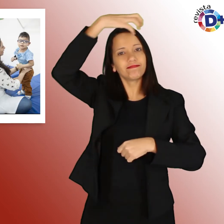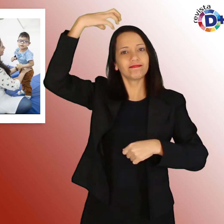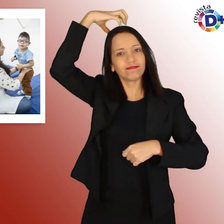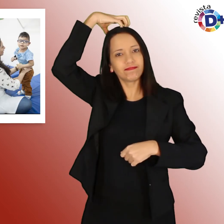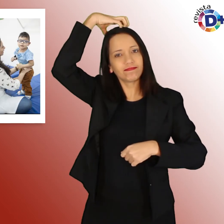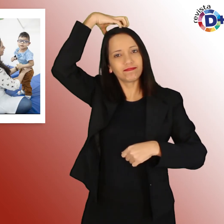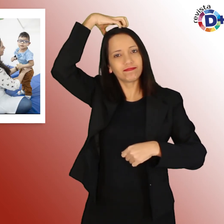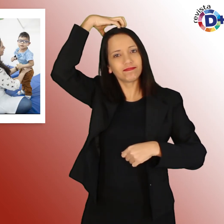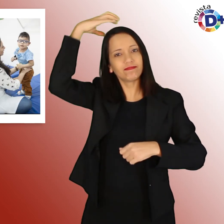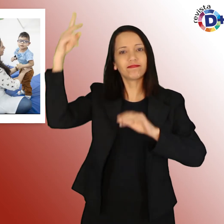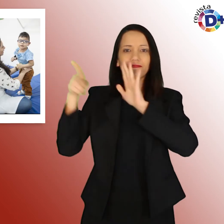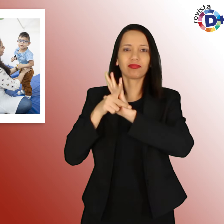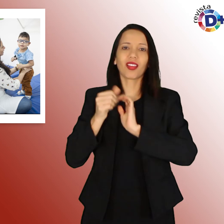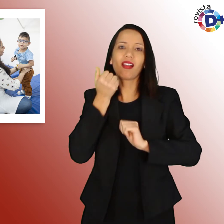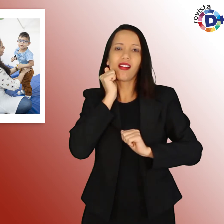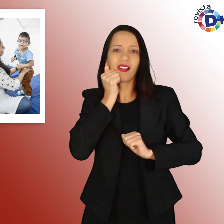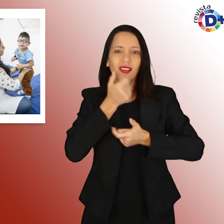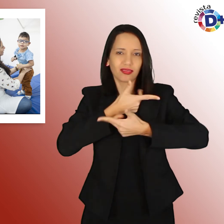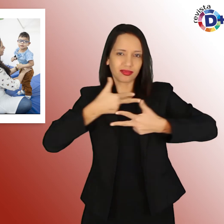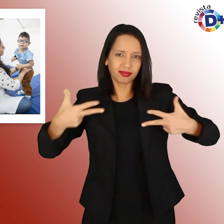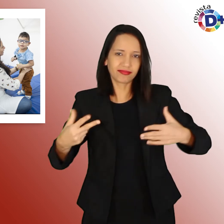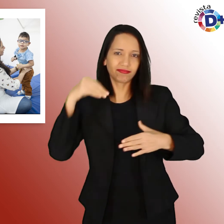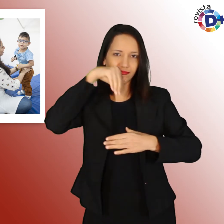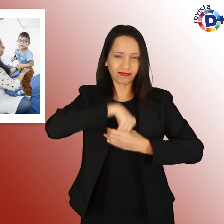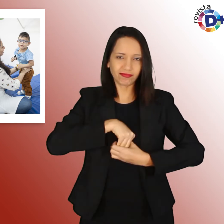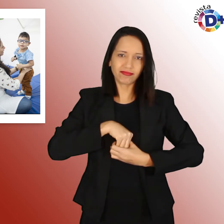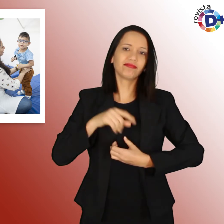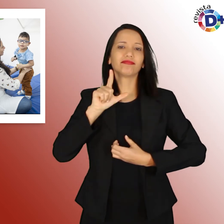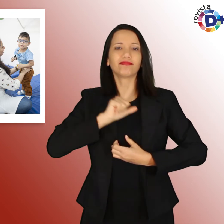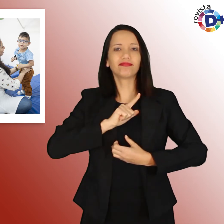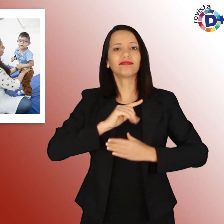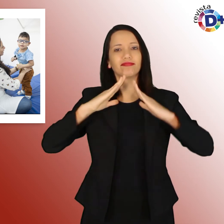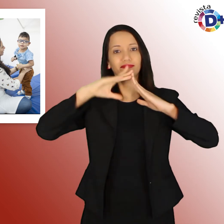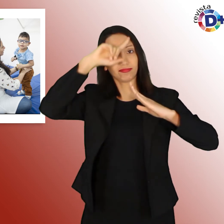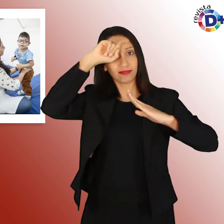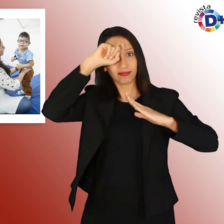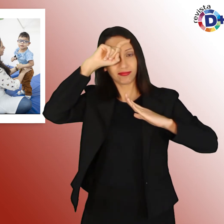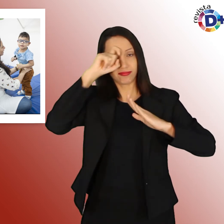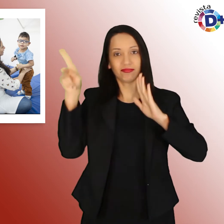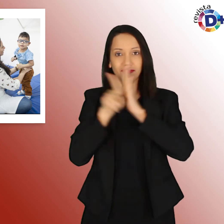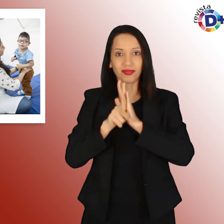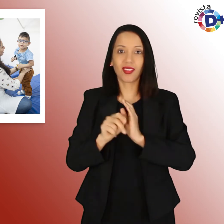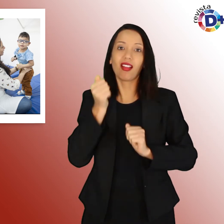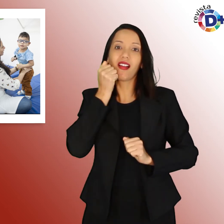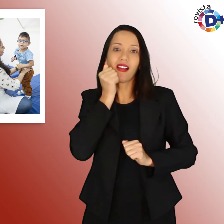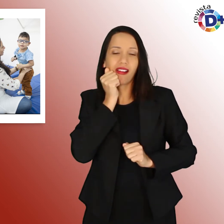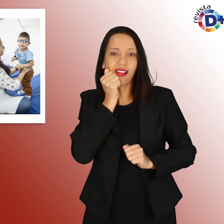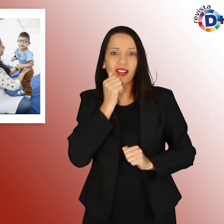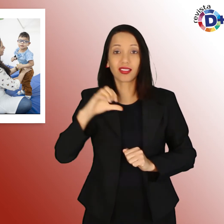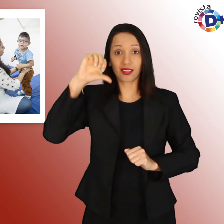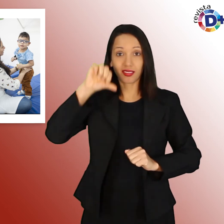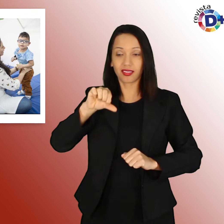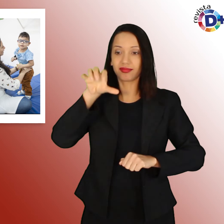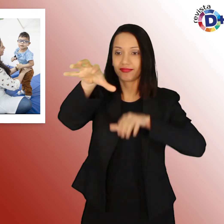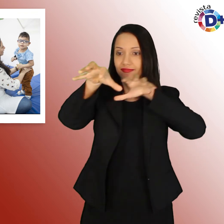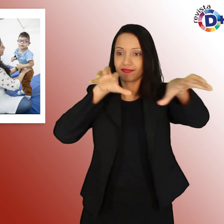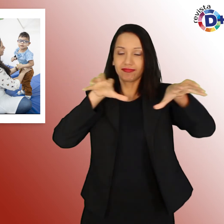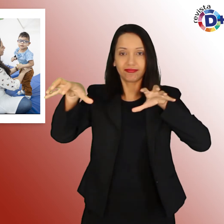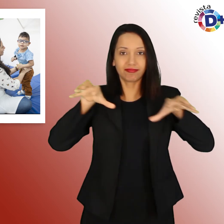composta por um hospital ortopédico, nove unidades de reabilitação e